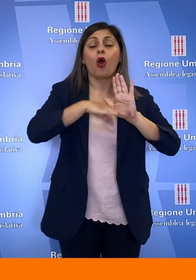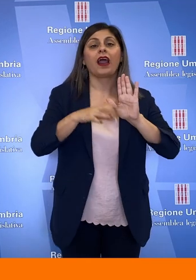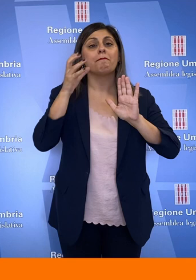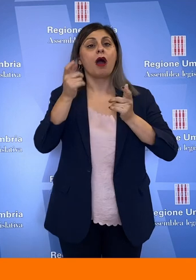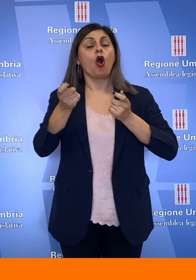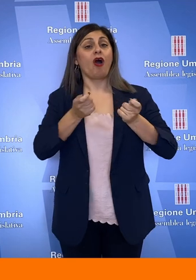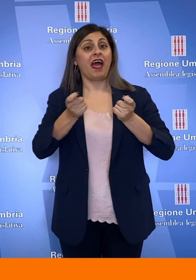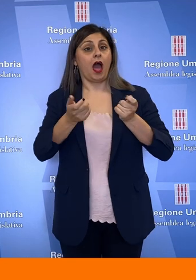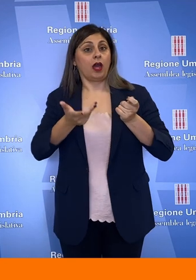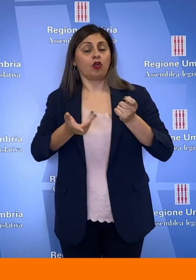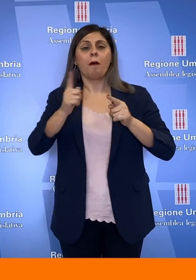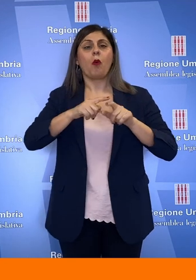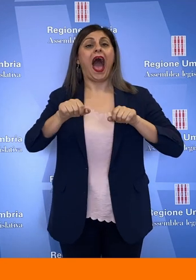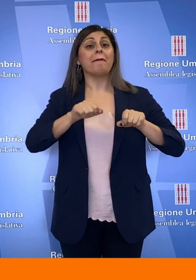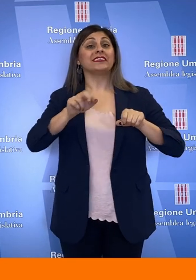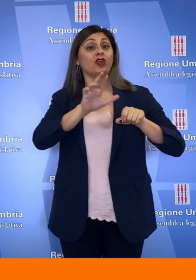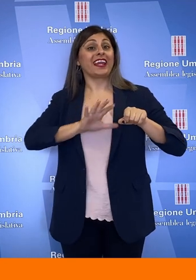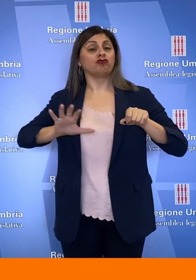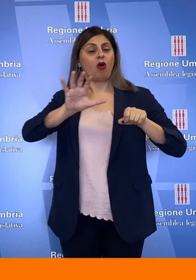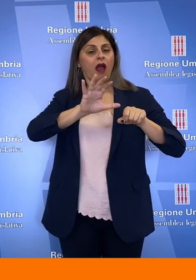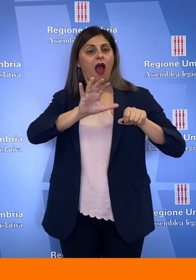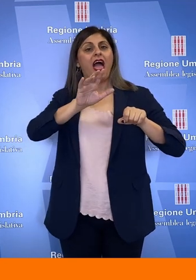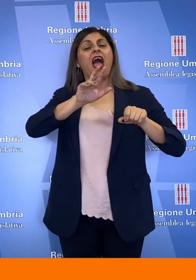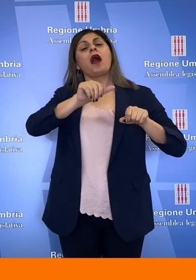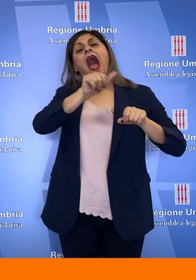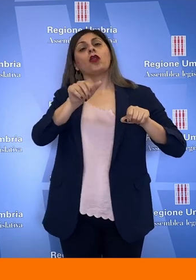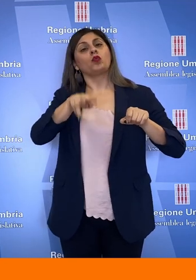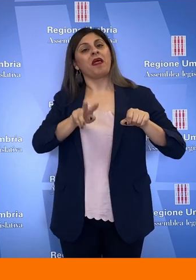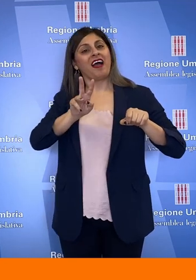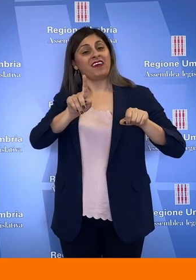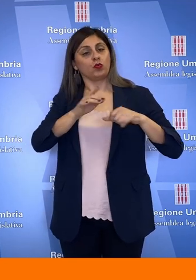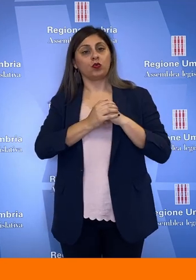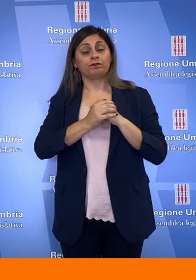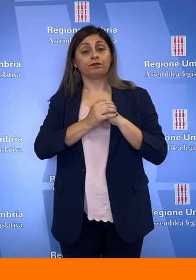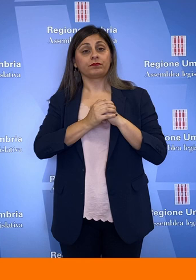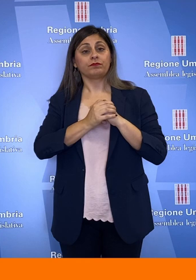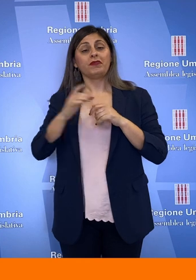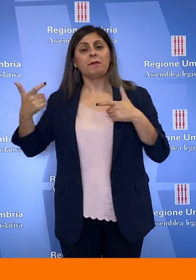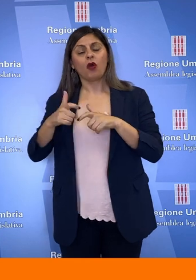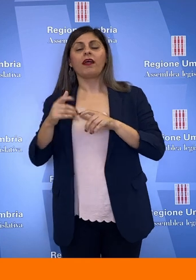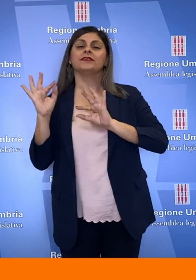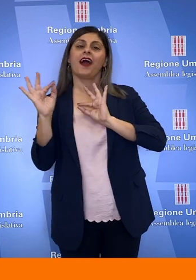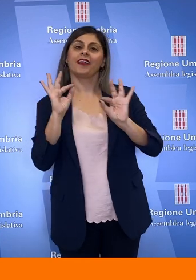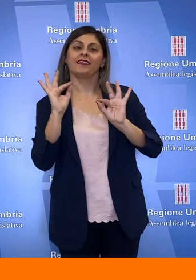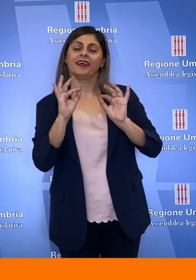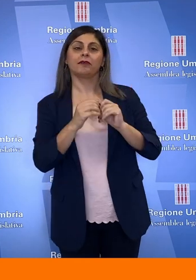governo e sull'amministrazione regionale anno 2021, critiche dalla minoranza. Il servizio.